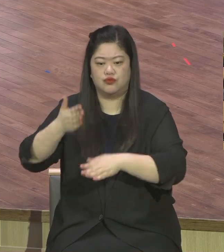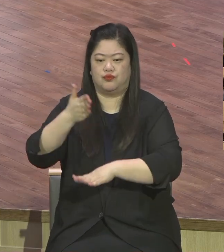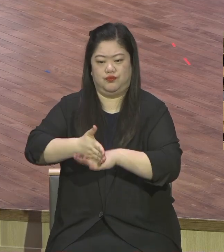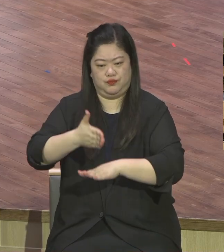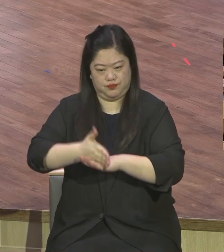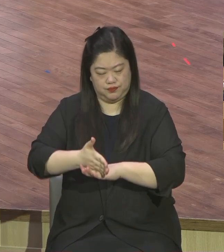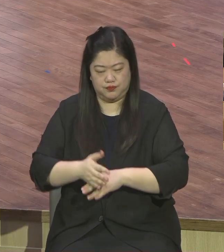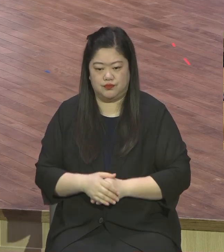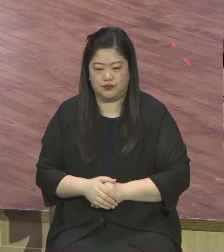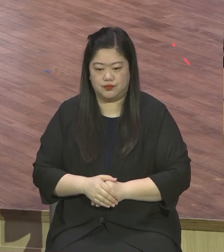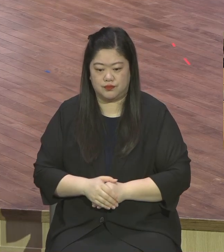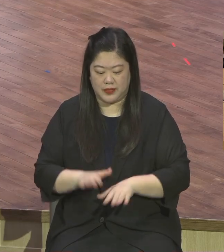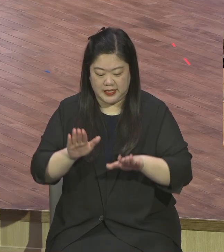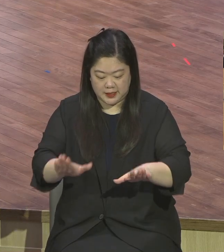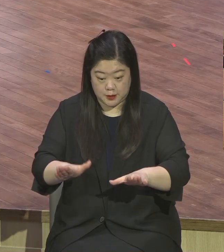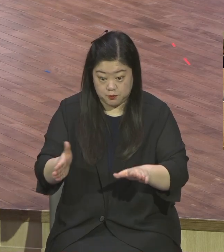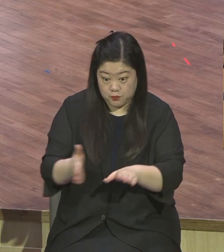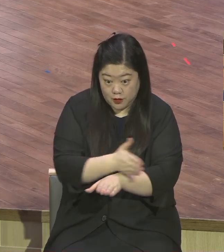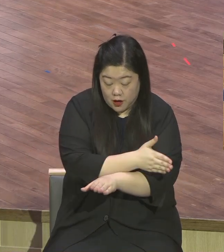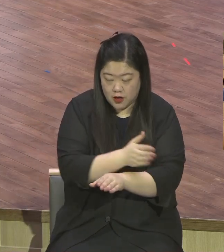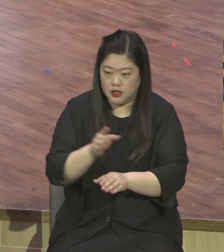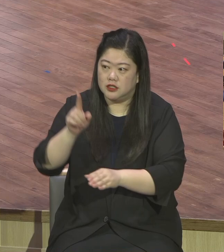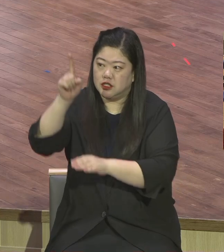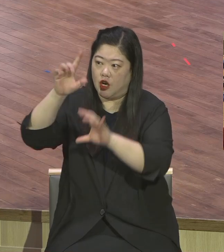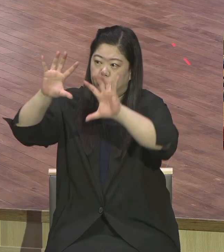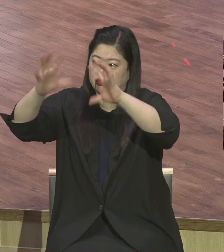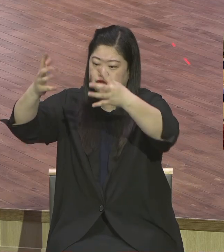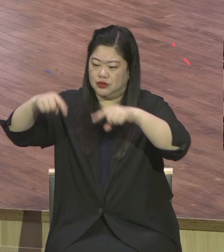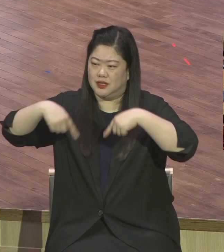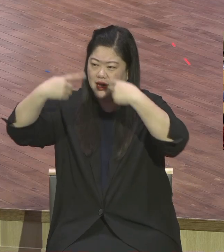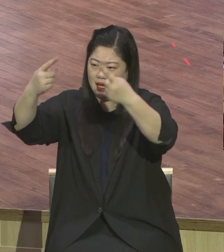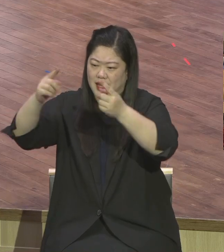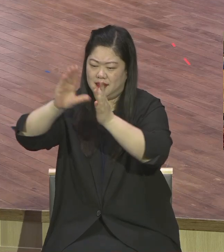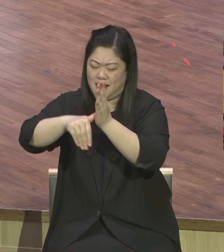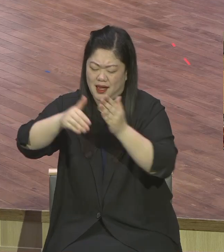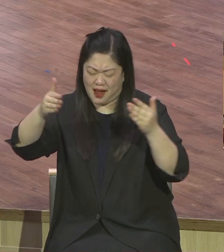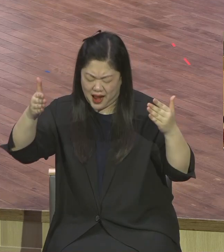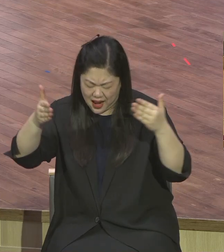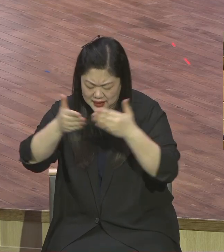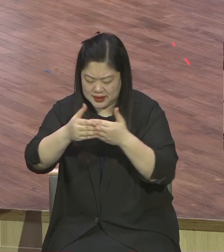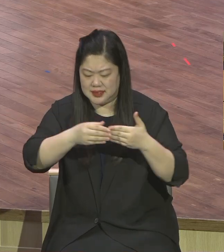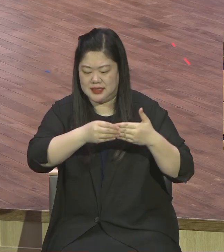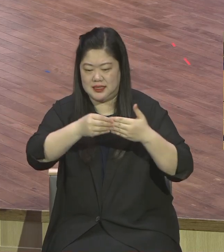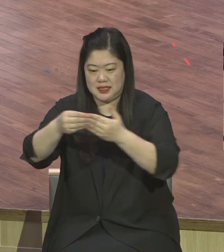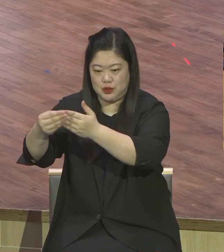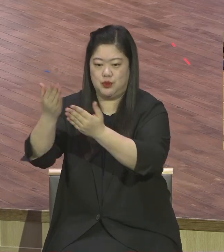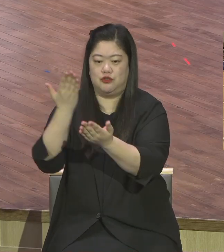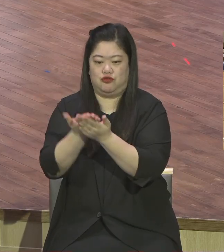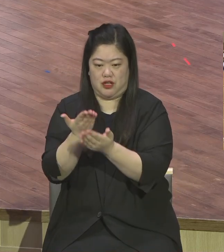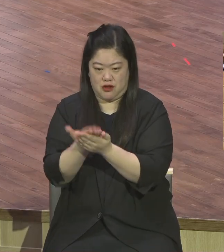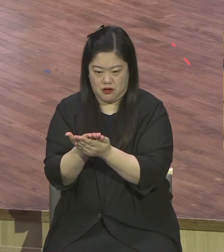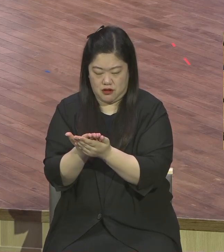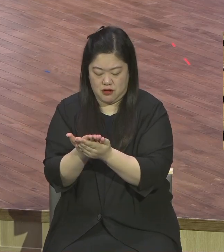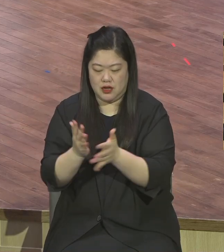천국 갈 때까지 나와 인도해 주세요 예수님 이름으로 기도합니다